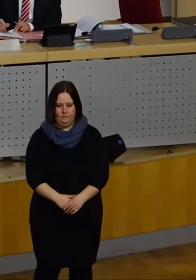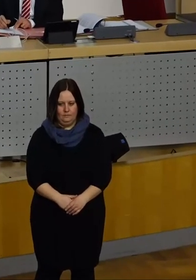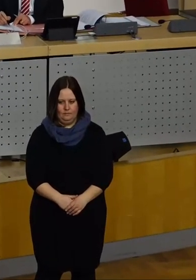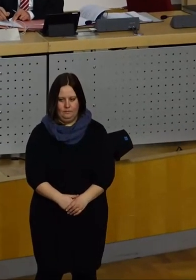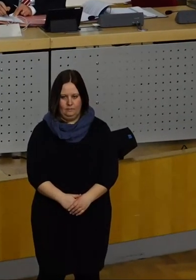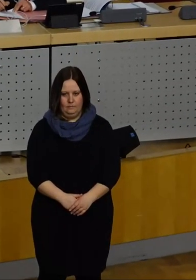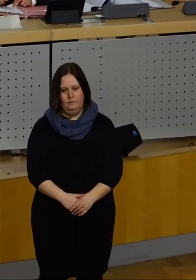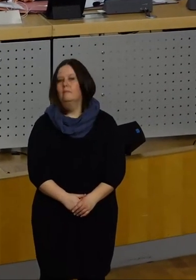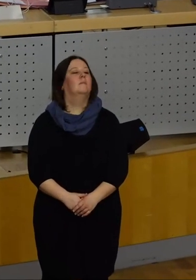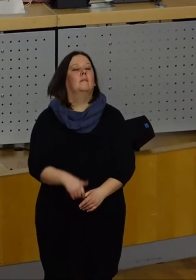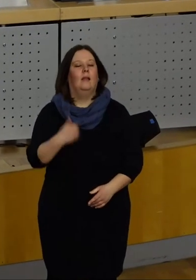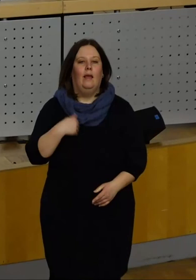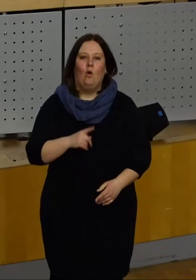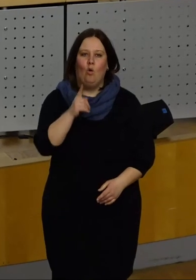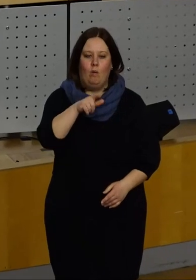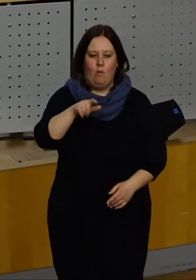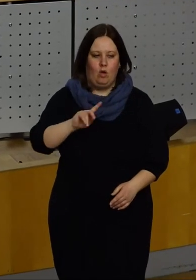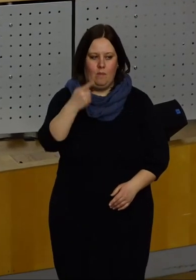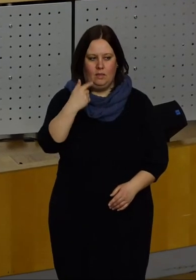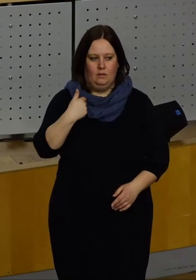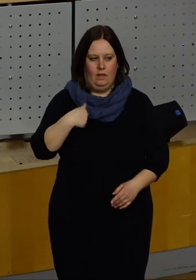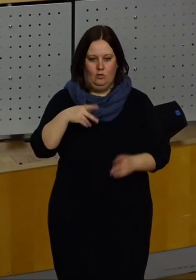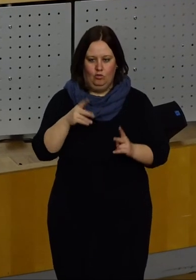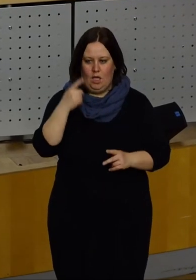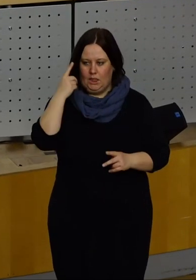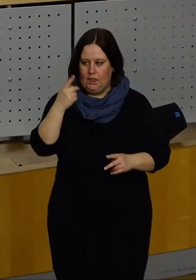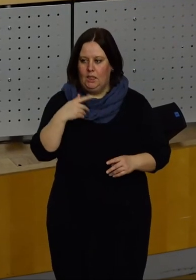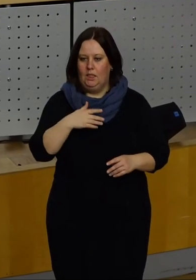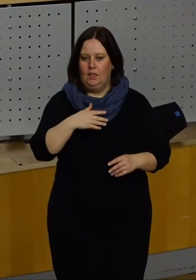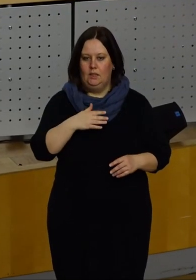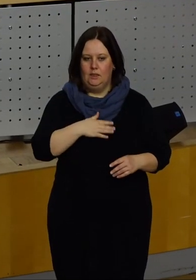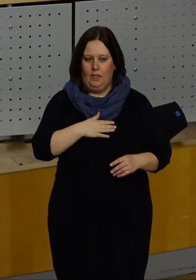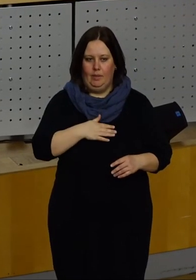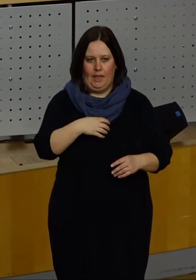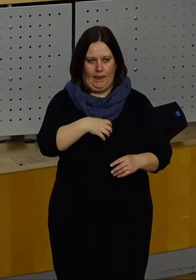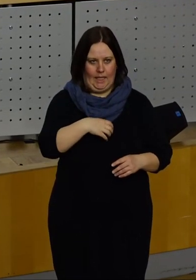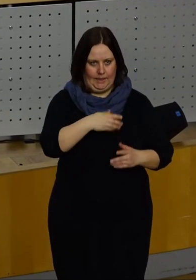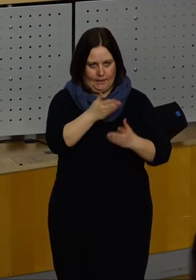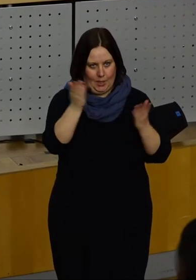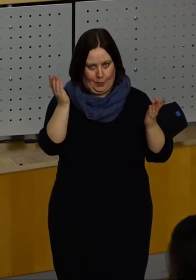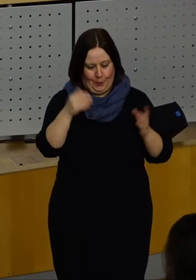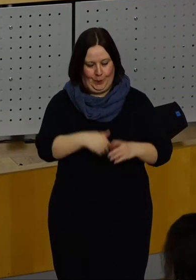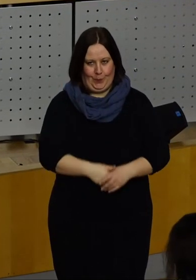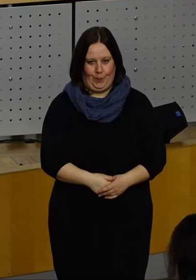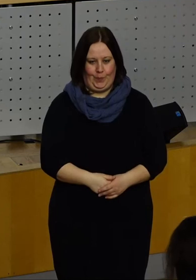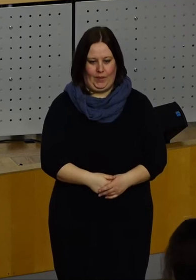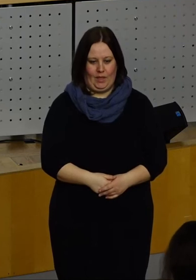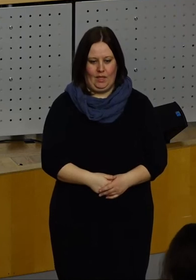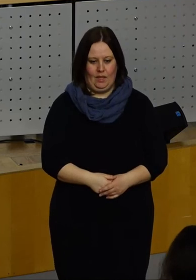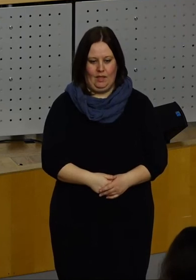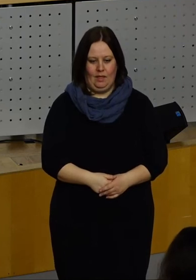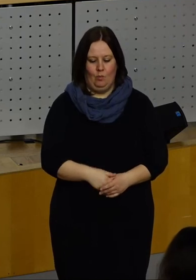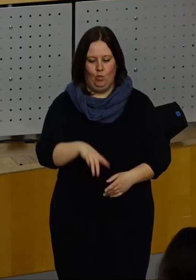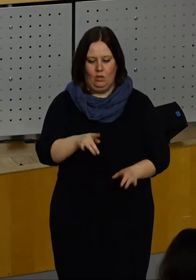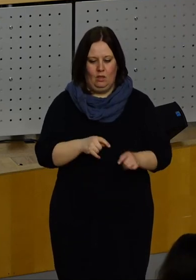Herr Oberbürgermeister, verehrte Stadträte, sehr geehrte, liebe Dresdnerinnen und Dresdner. Wir reden hier über